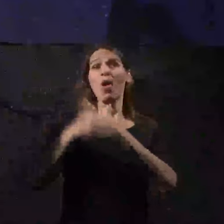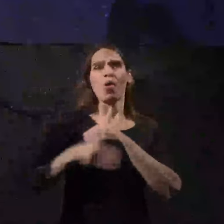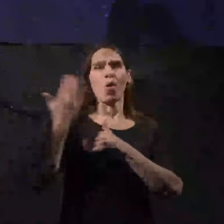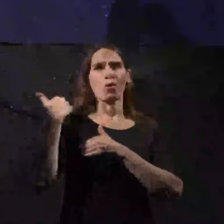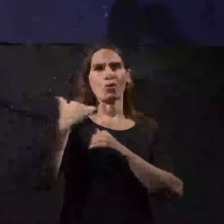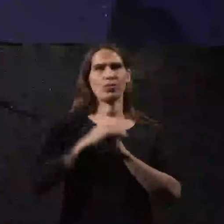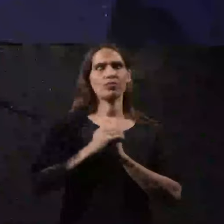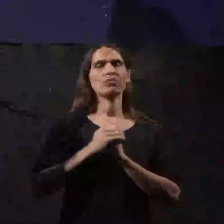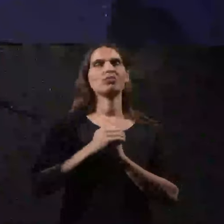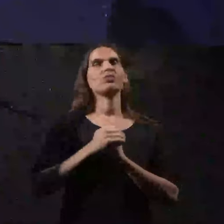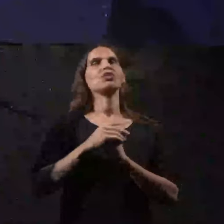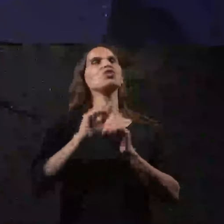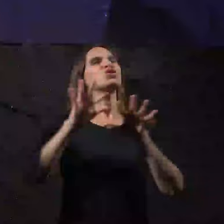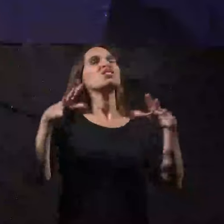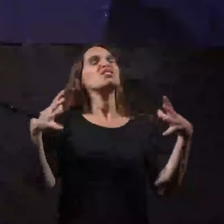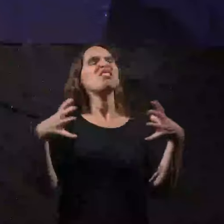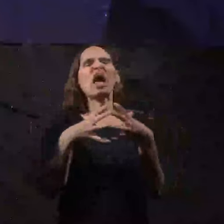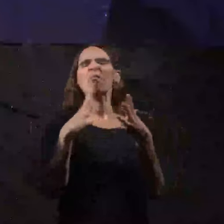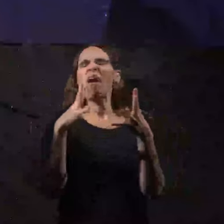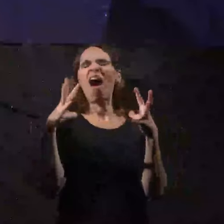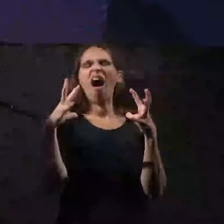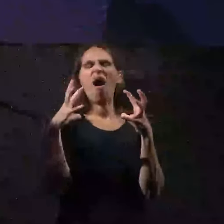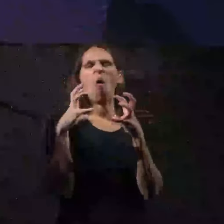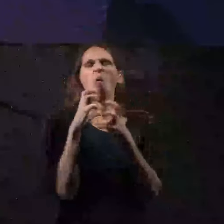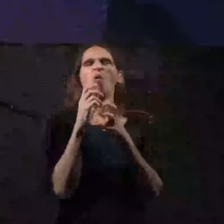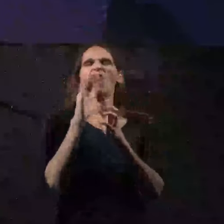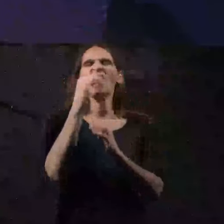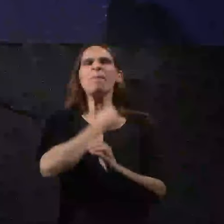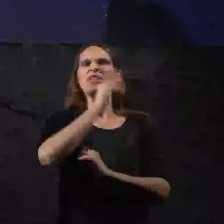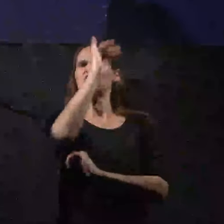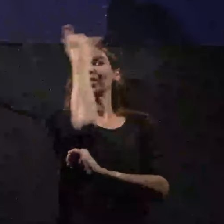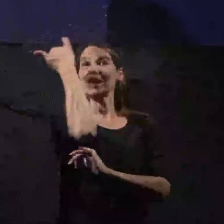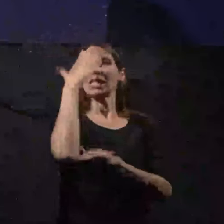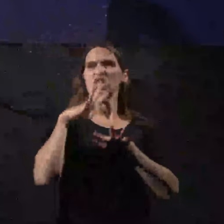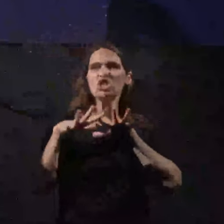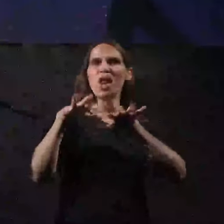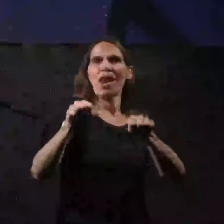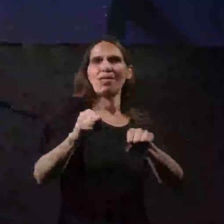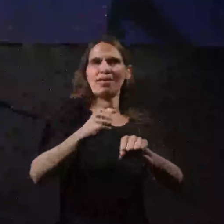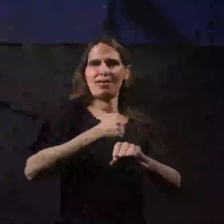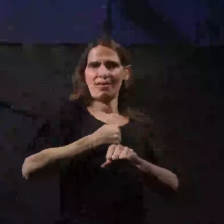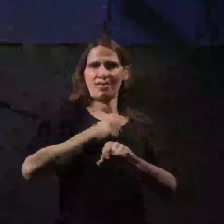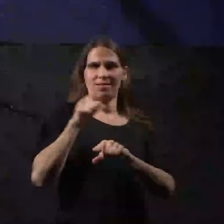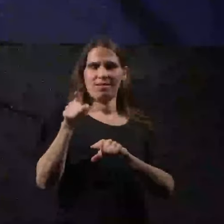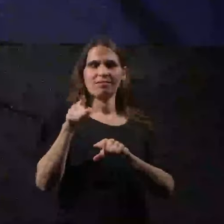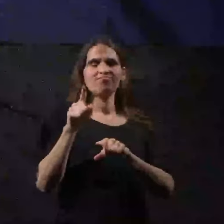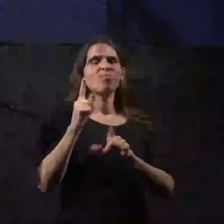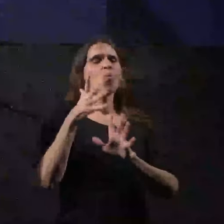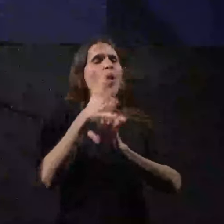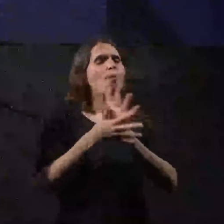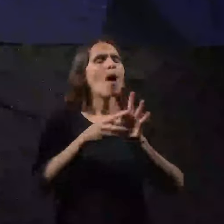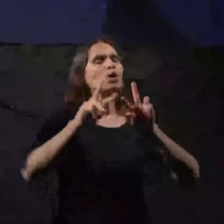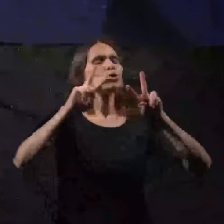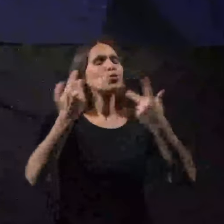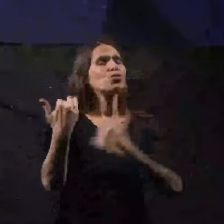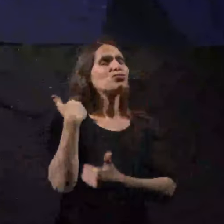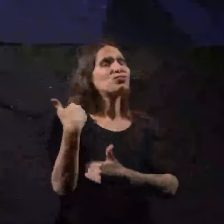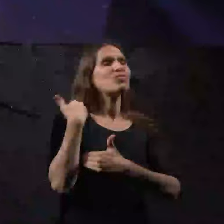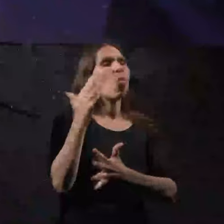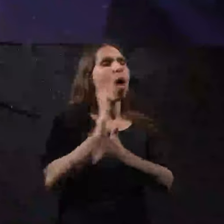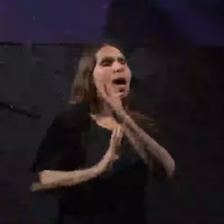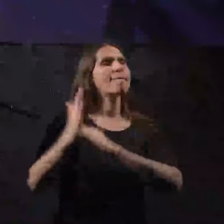כשזרם אחור ומשיחי השתלט עליה הוא היה אומר לי שוב ושוב